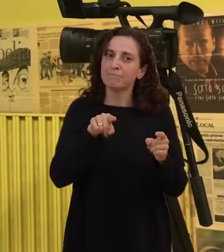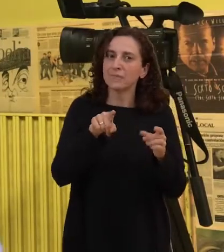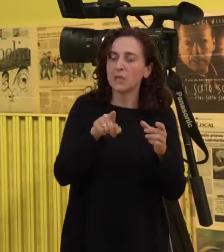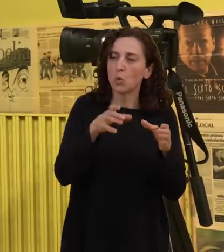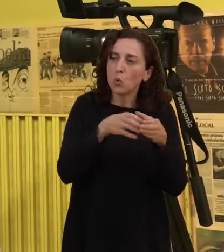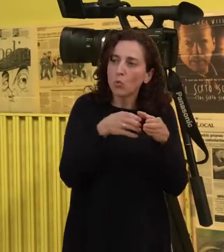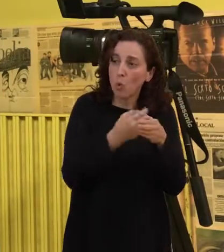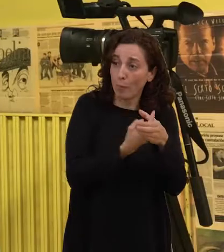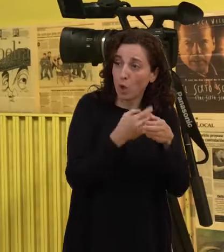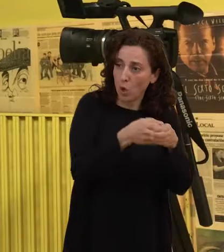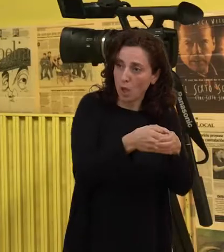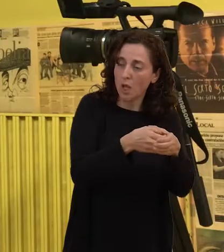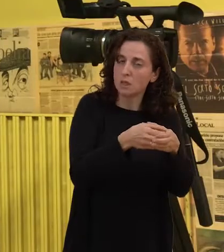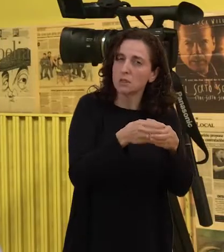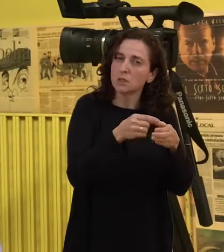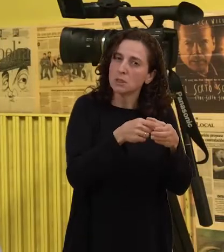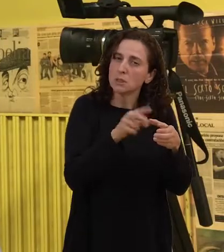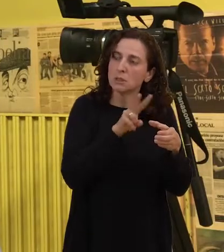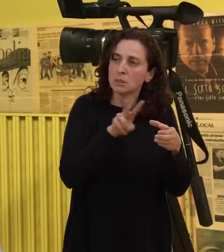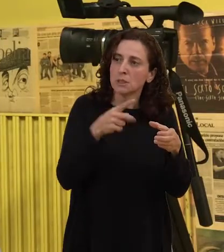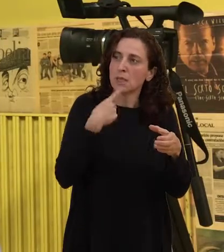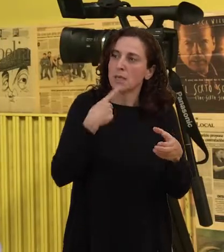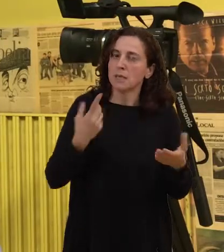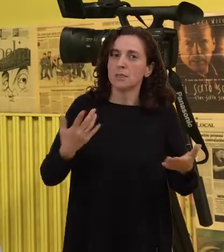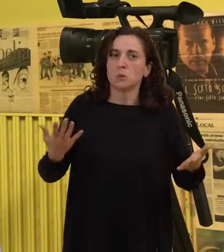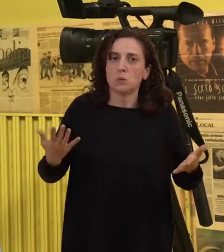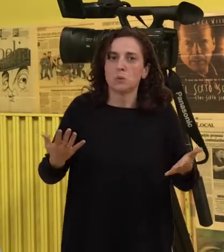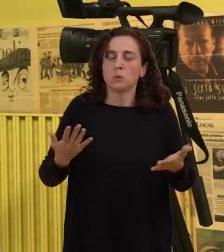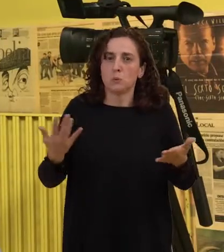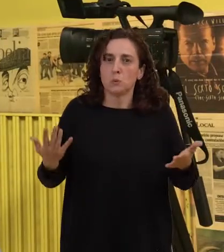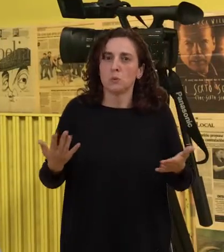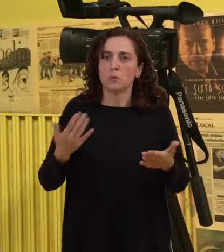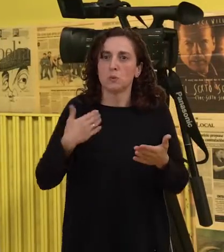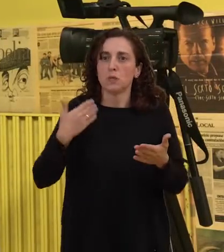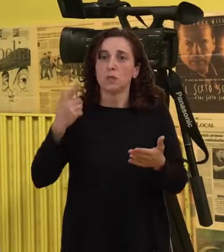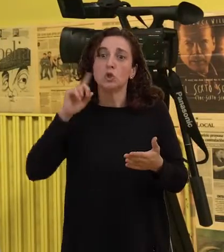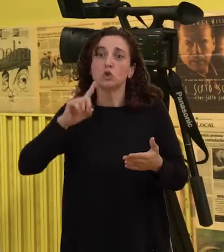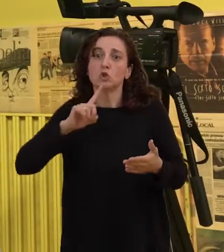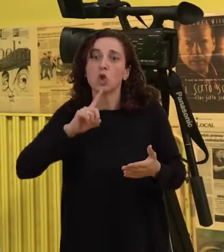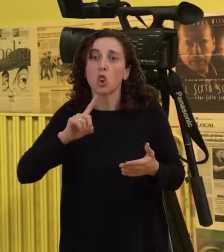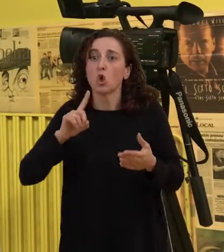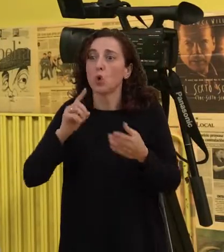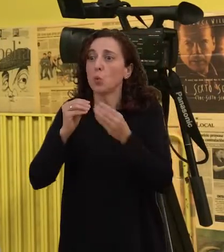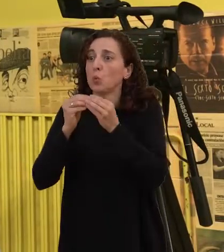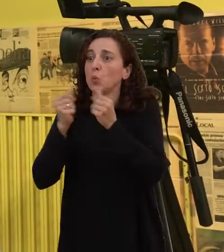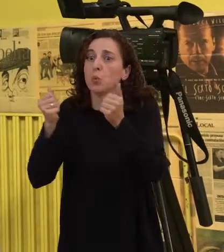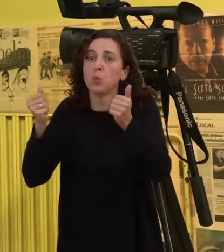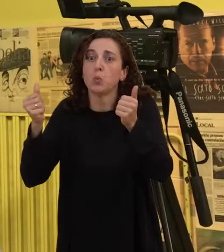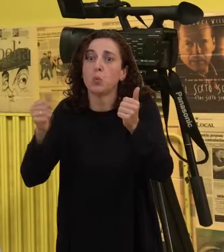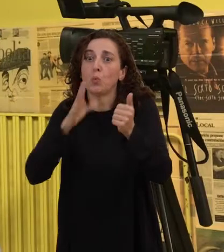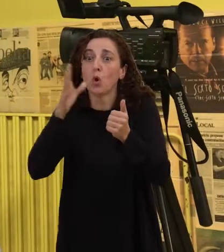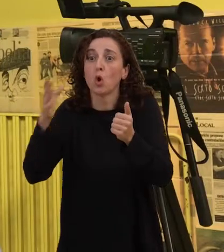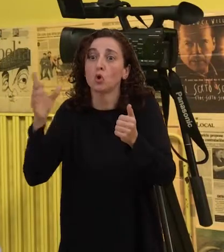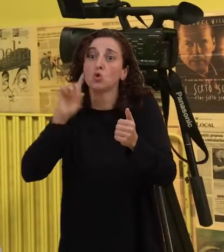grupo de persoas pois, dice, hombre, agora desaparecen os sordos porque todos van a empezar a hablar